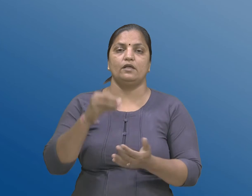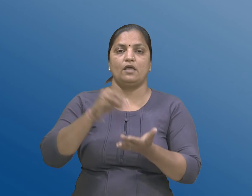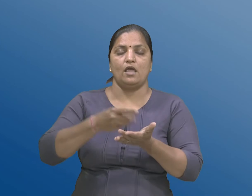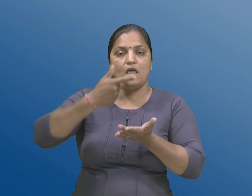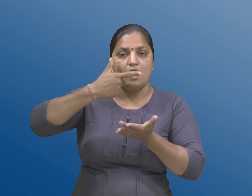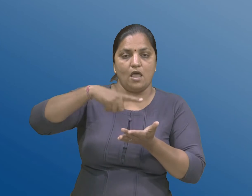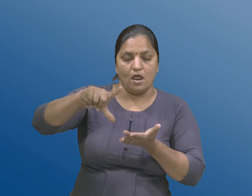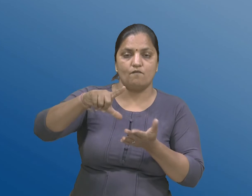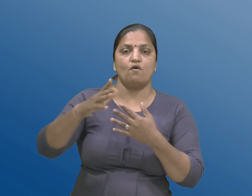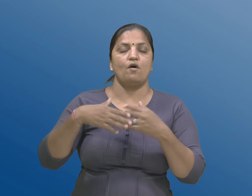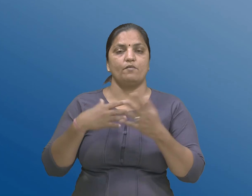नियमो बनावी शक्षे